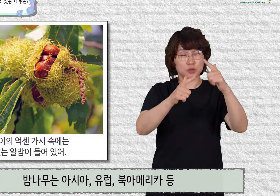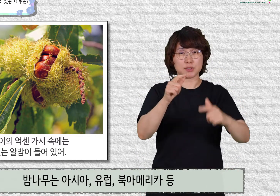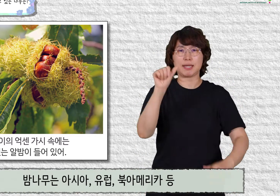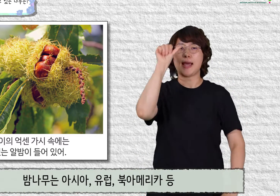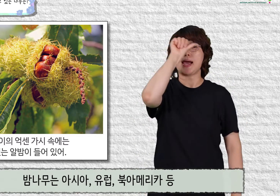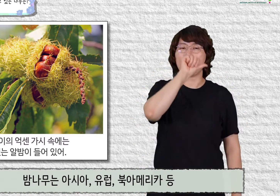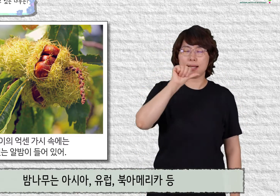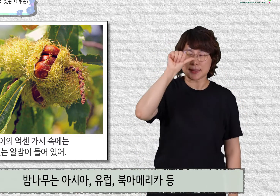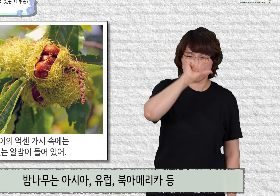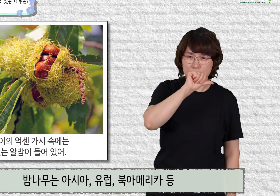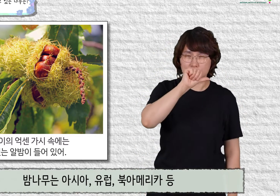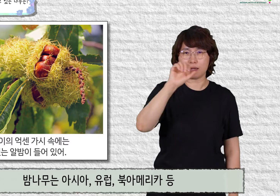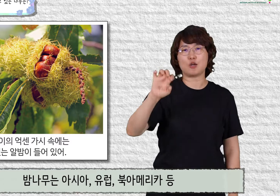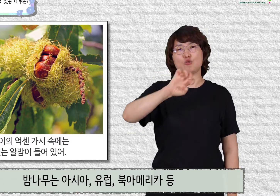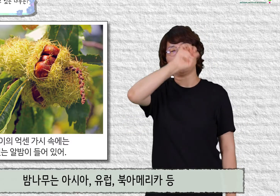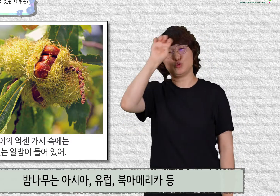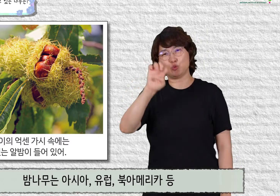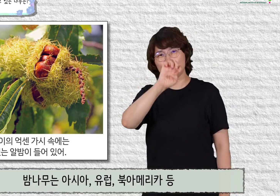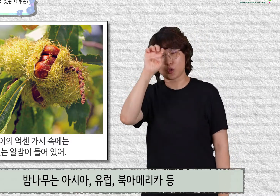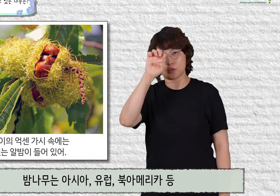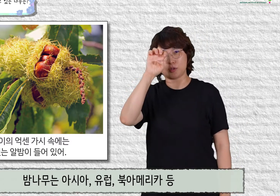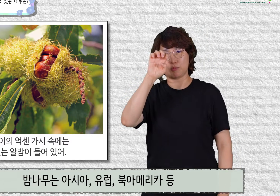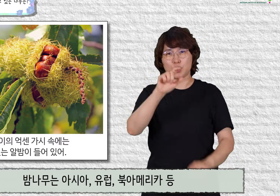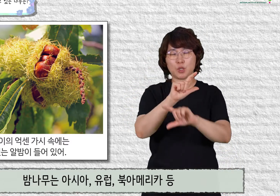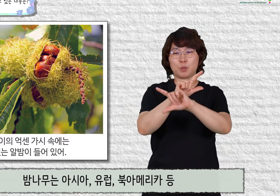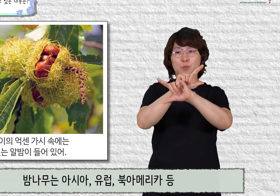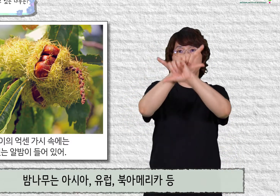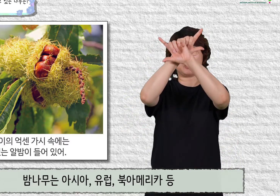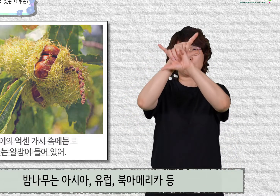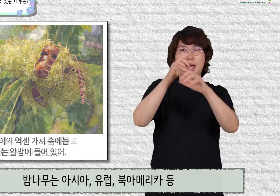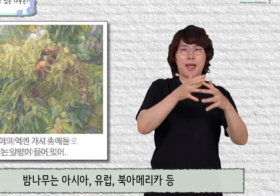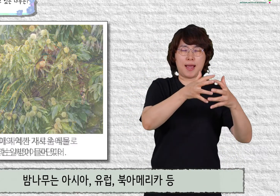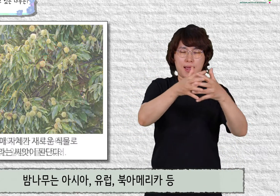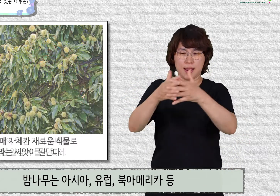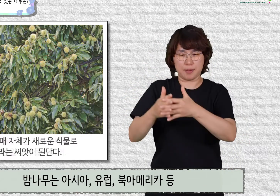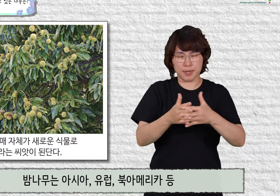밤나무는 아시아, 유럽, 북아메리카 등